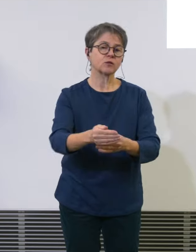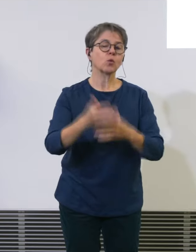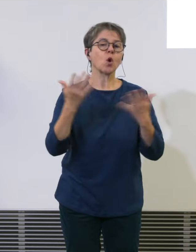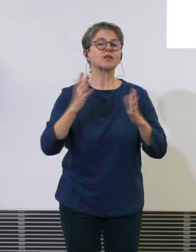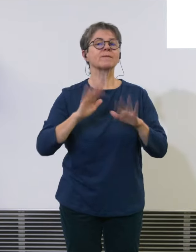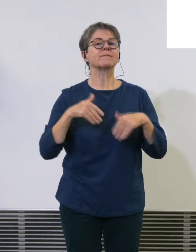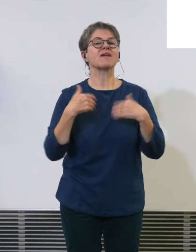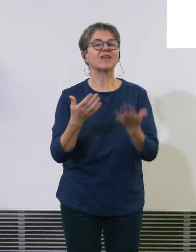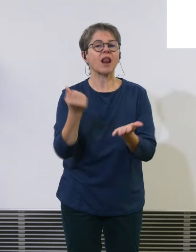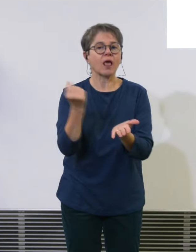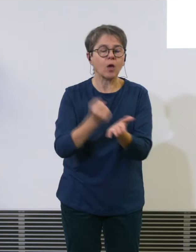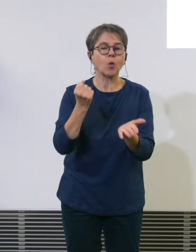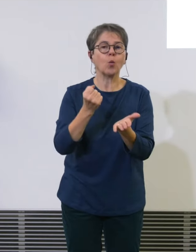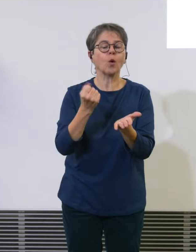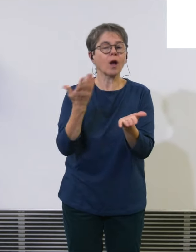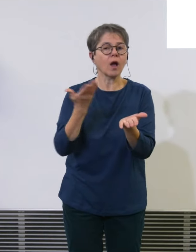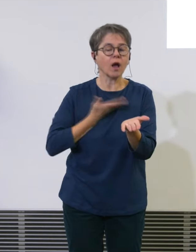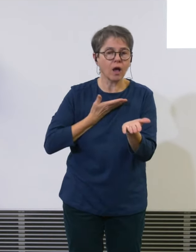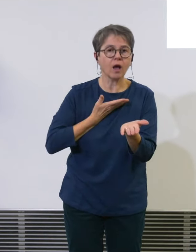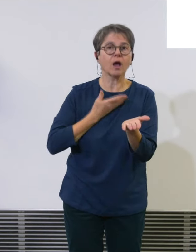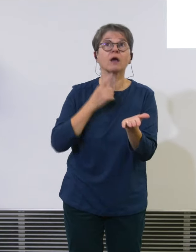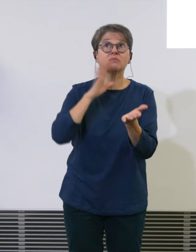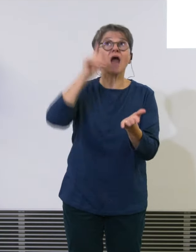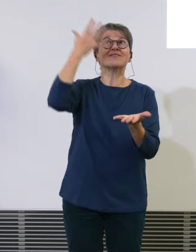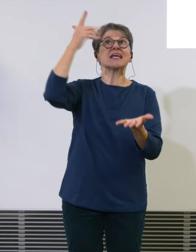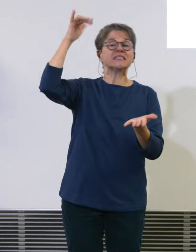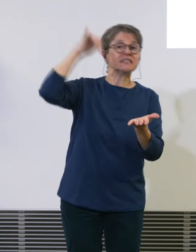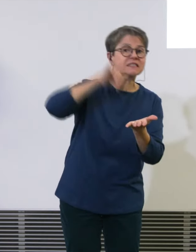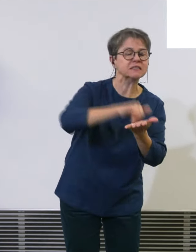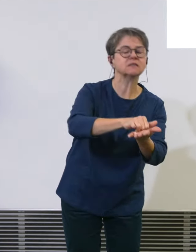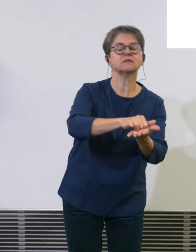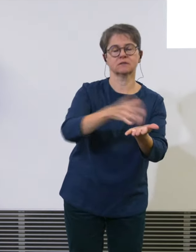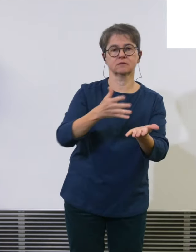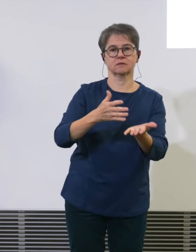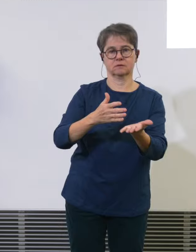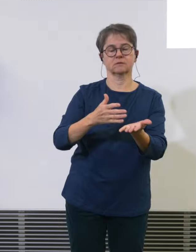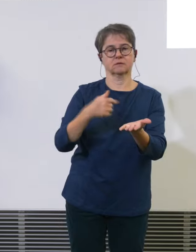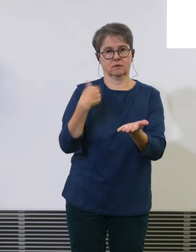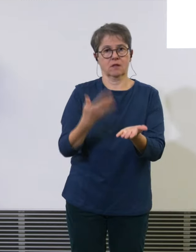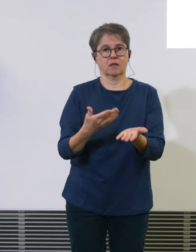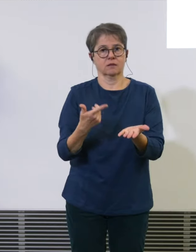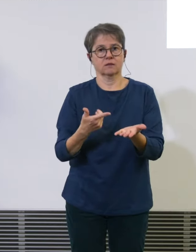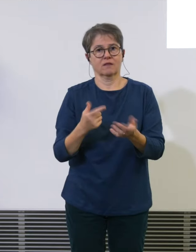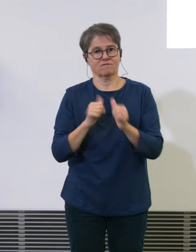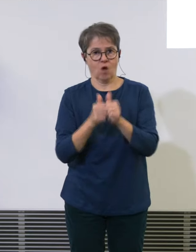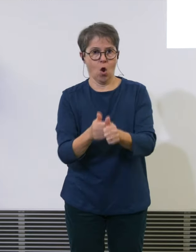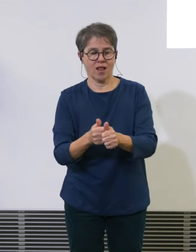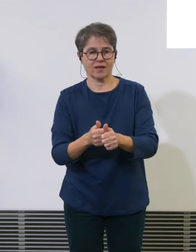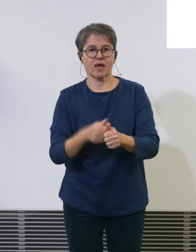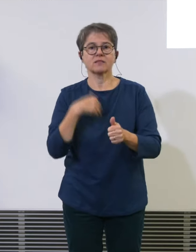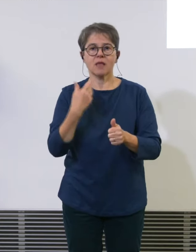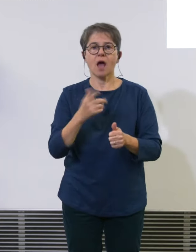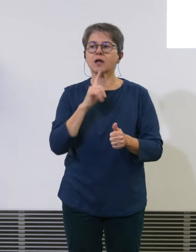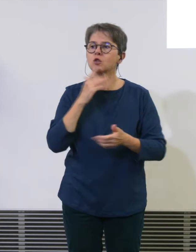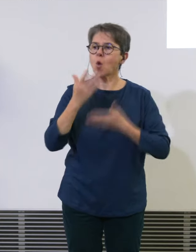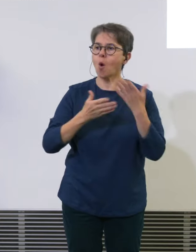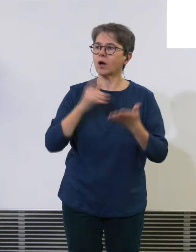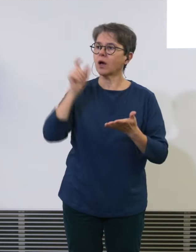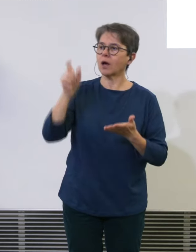in den Lufträumen innen zu fliegen. Da wird sicherlich Oliver Buchhofer auch ein Wort dazu sagen. Wenn wir